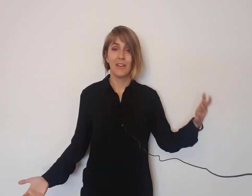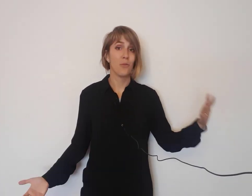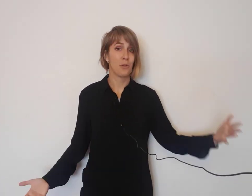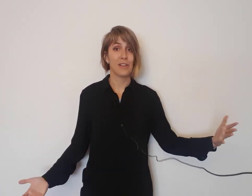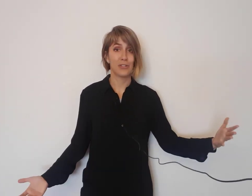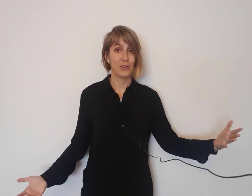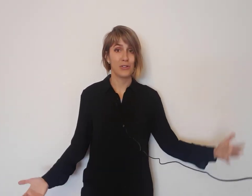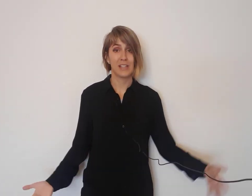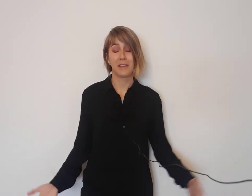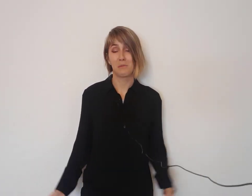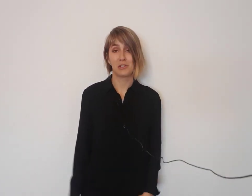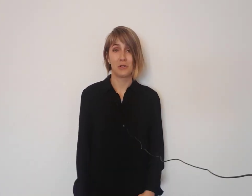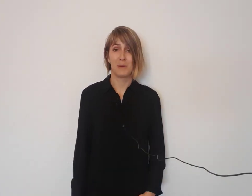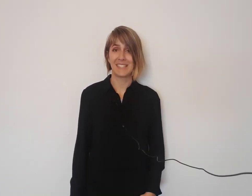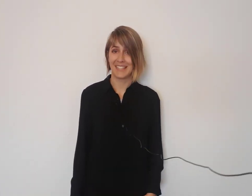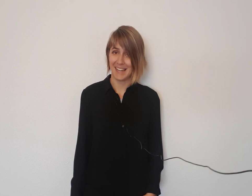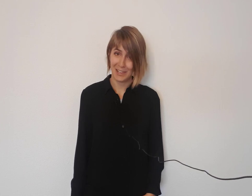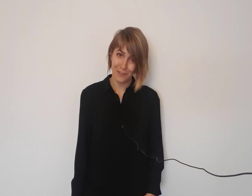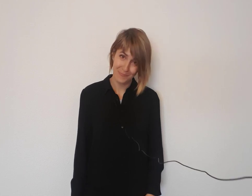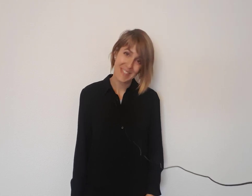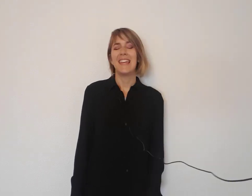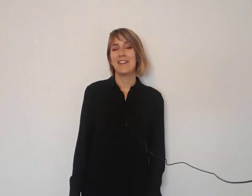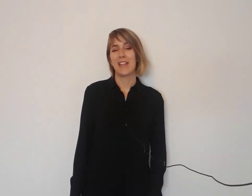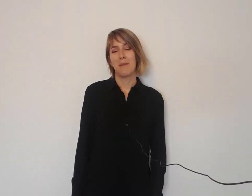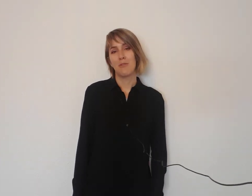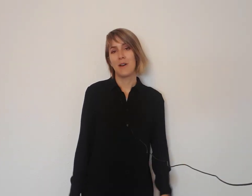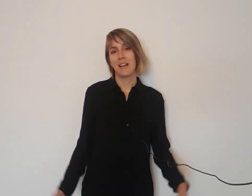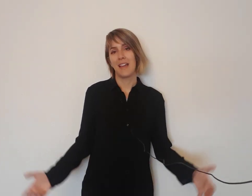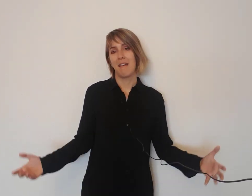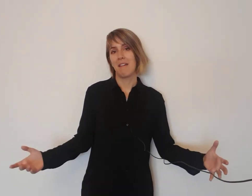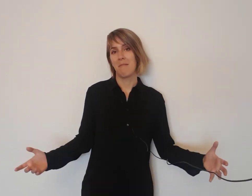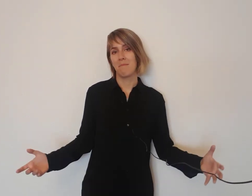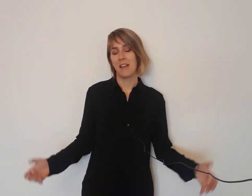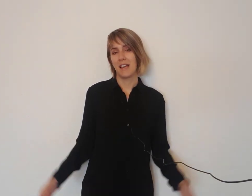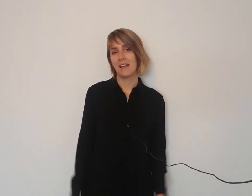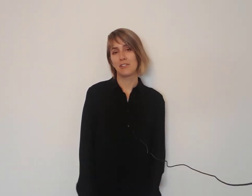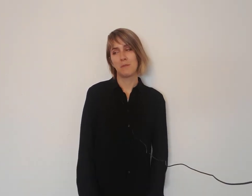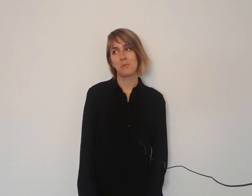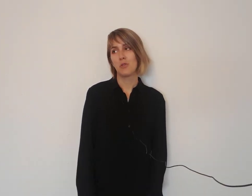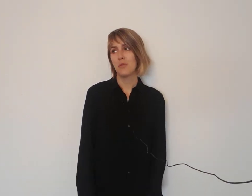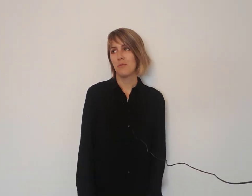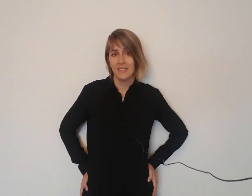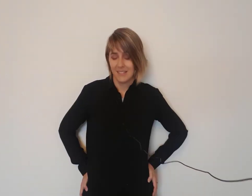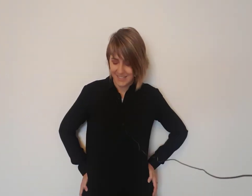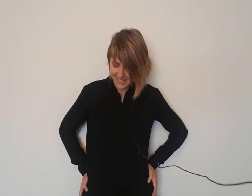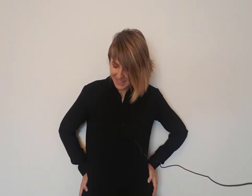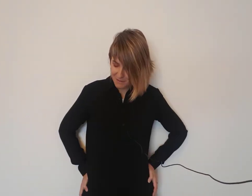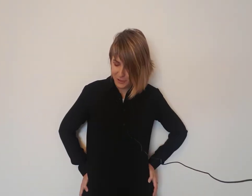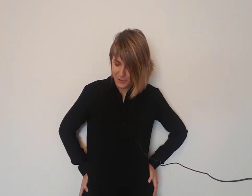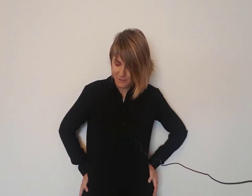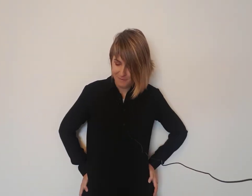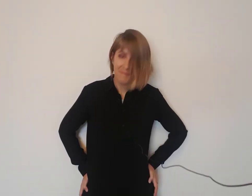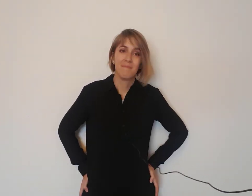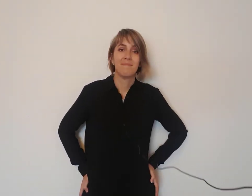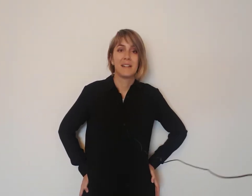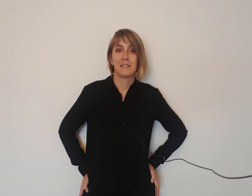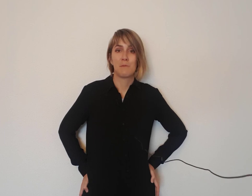Ningún proyecto se ha interpuesto más entre ellos y os animo a que hagáis lo mismo. Sé que este vídeo va a ser muy